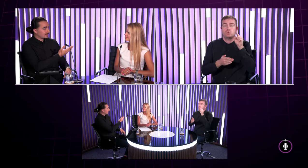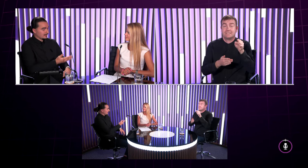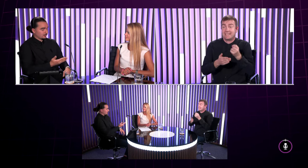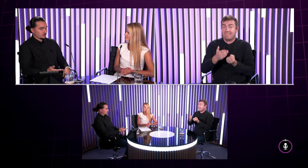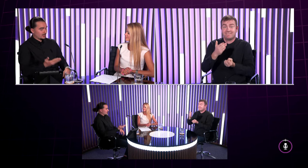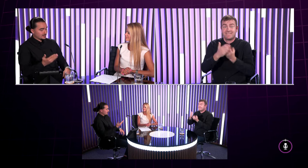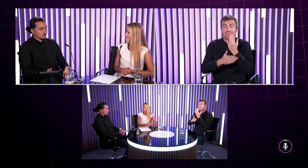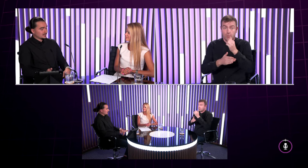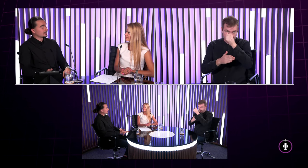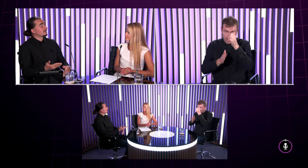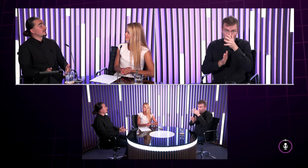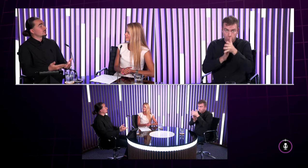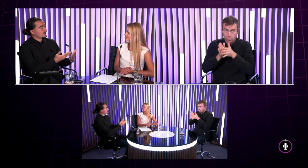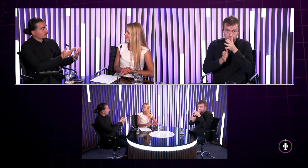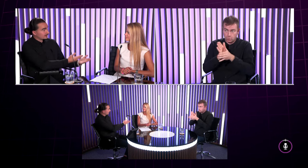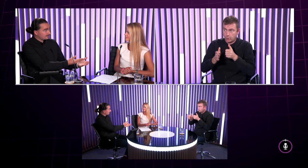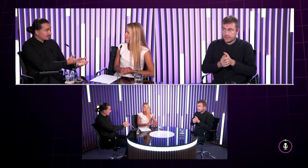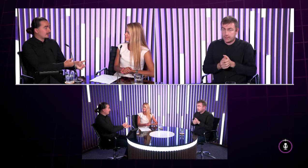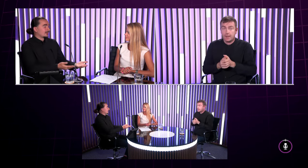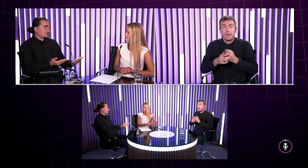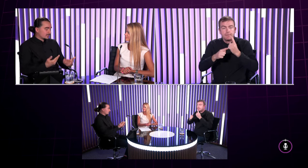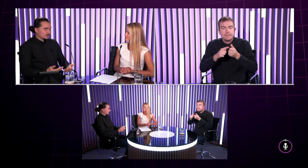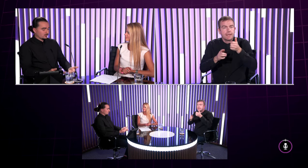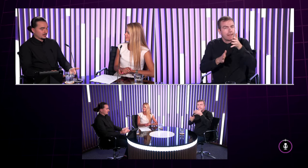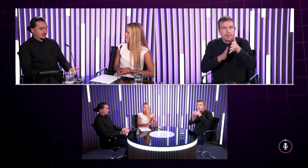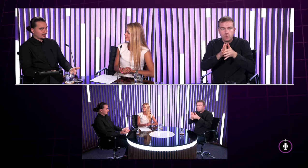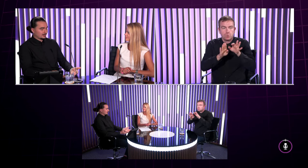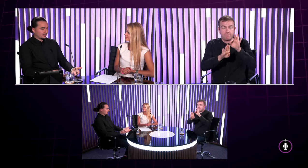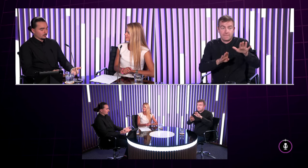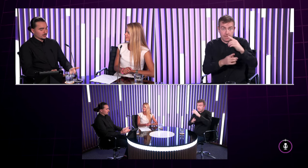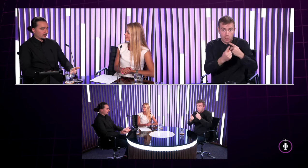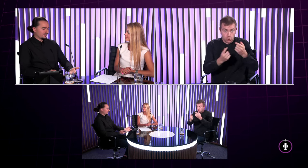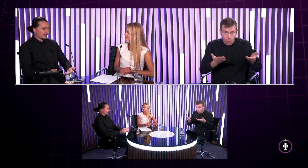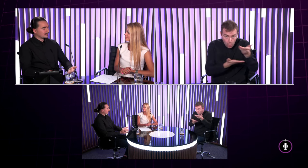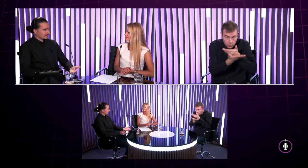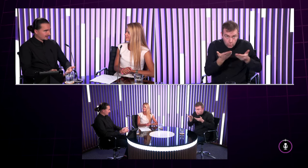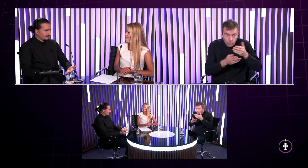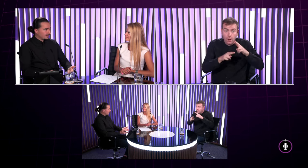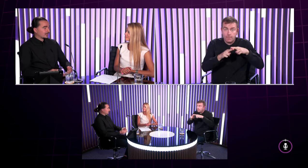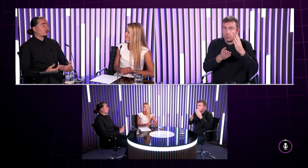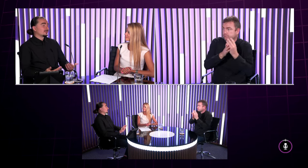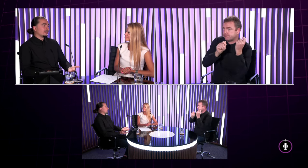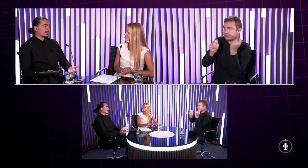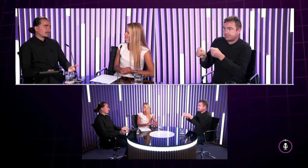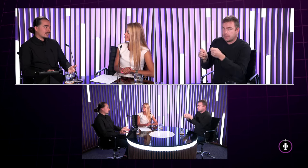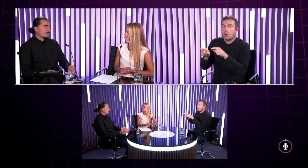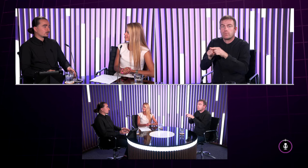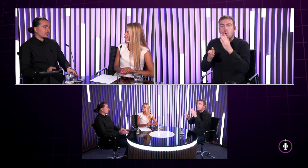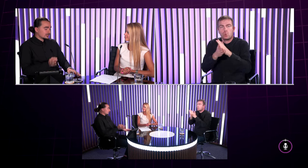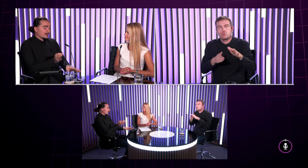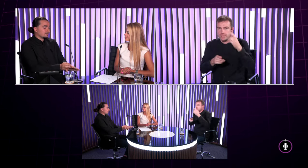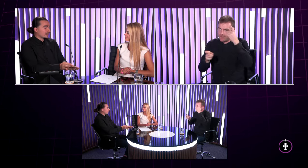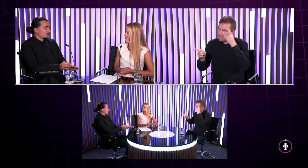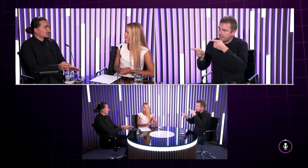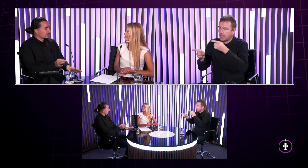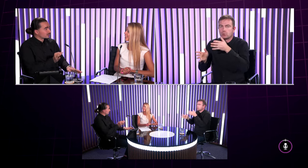presne ten jeden posunok keby sa ukázal tak viem že ste to teda vy a tým že ja som tejto posunky veľakrát aj striedal tak bolo aj jeden z tých návrhov